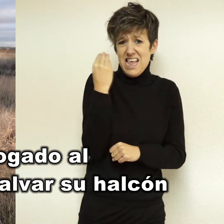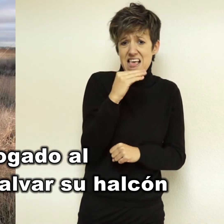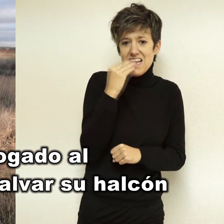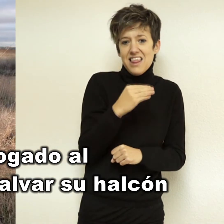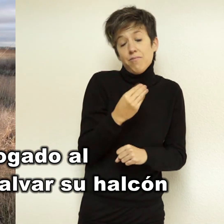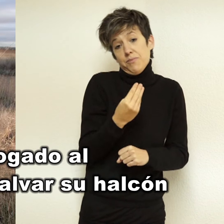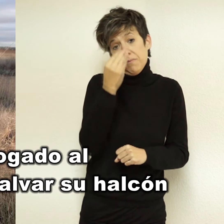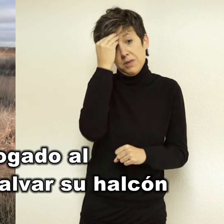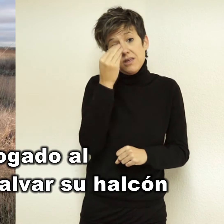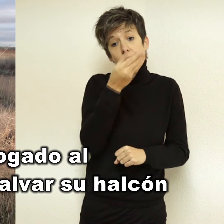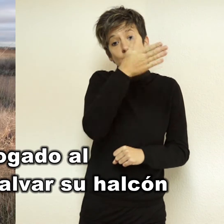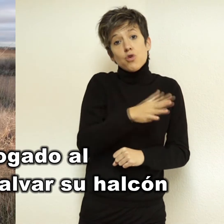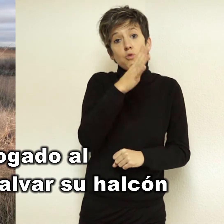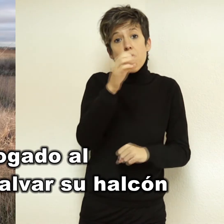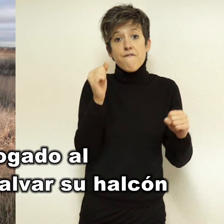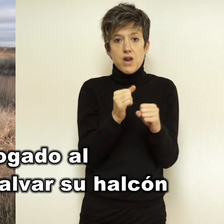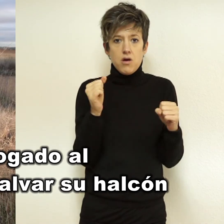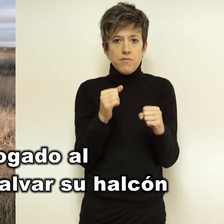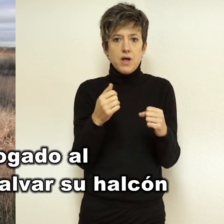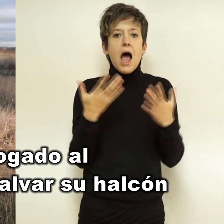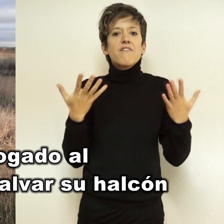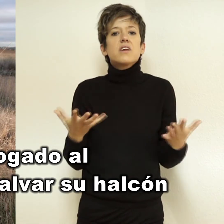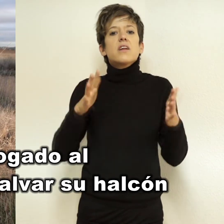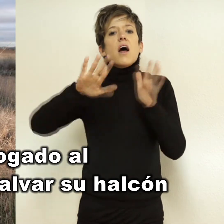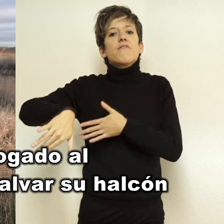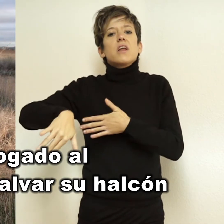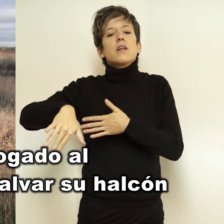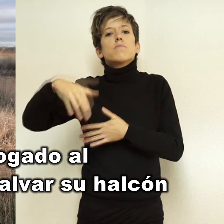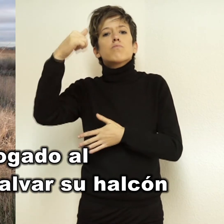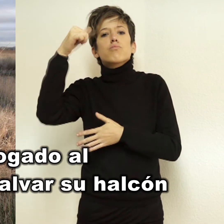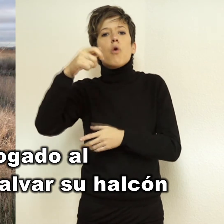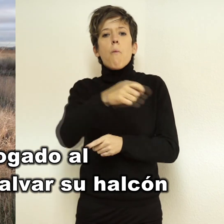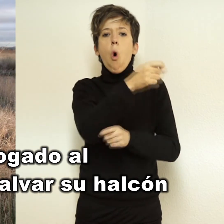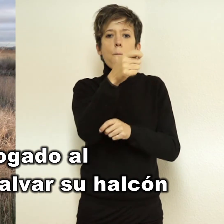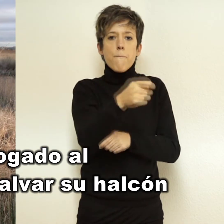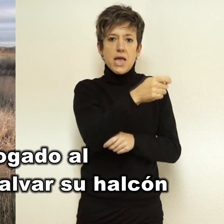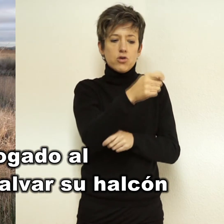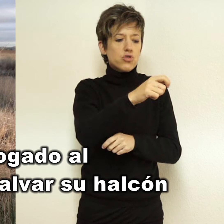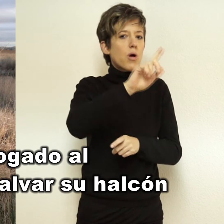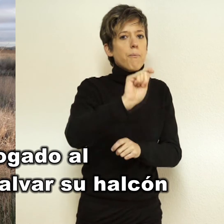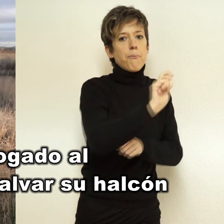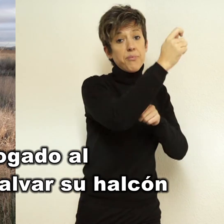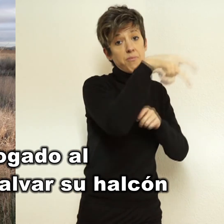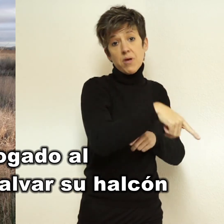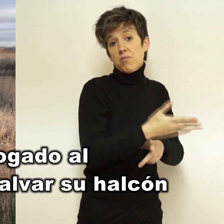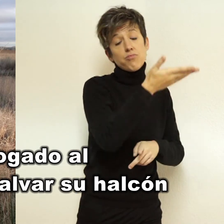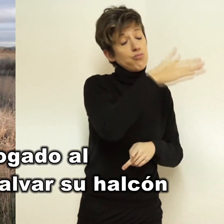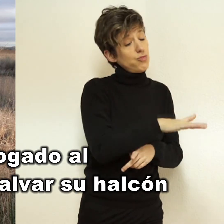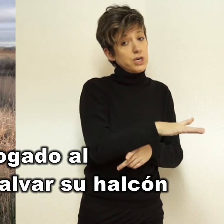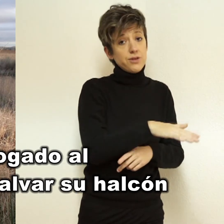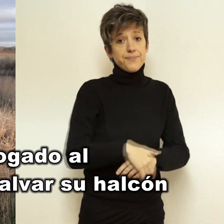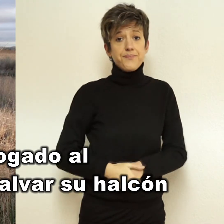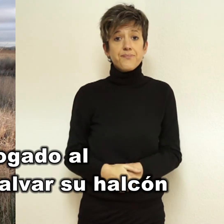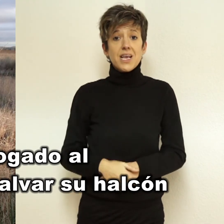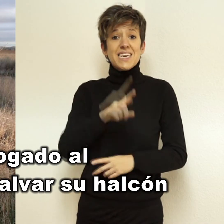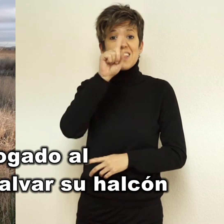de las últimas semanas y las heladas sufridas durante los últimos días. El cadáver fue rescatado por los bomberos que nada pudieron hacer por